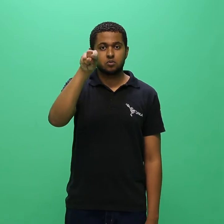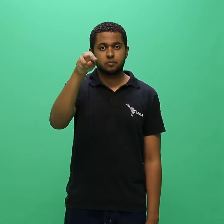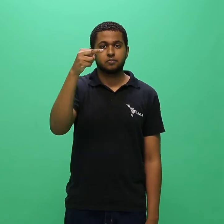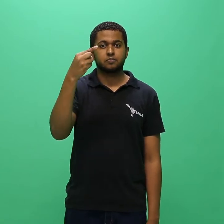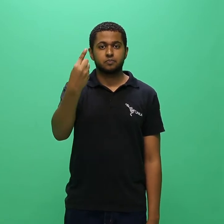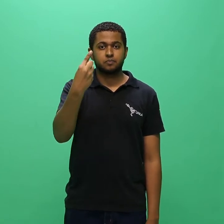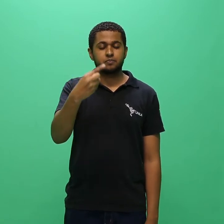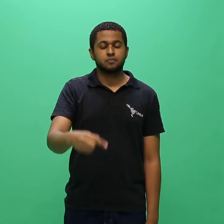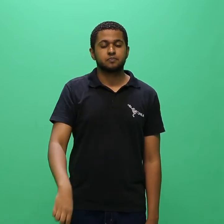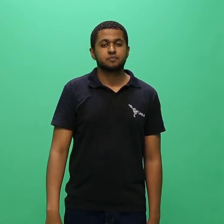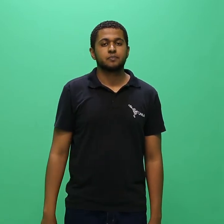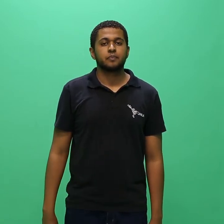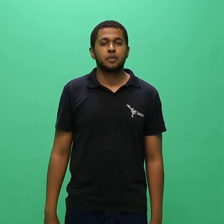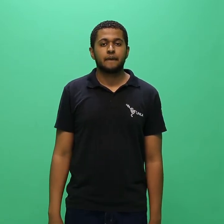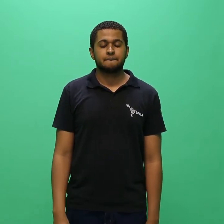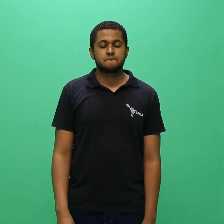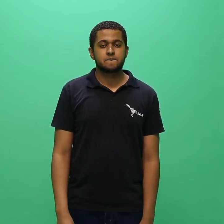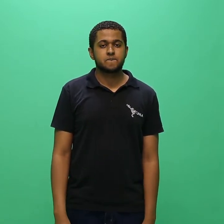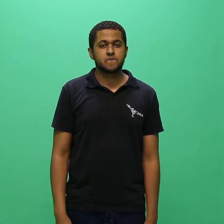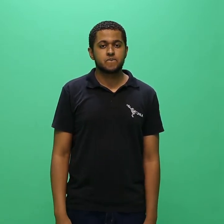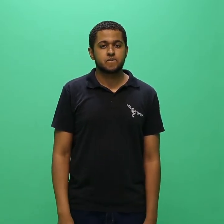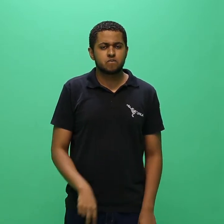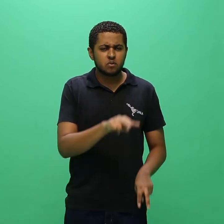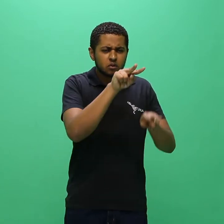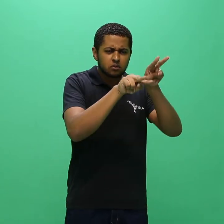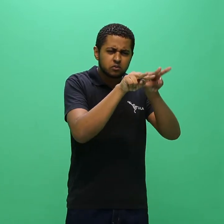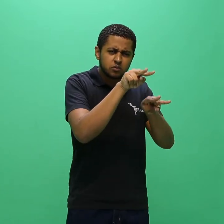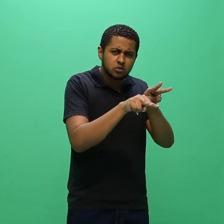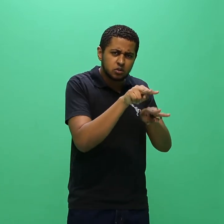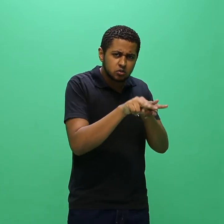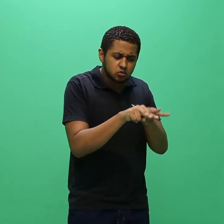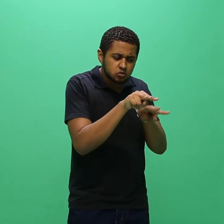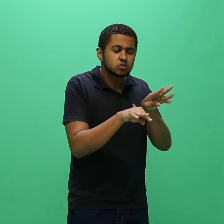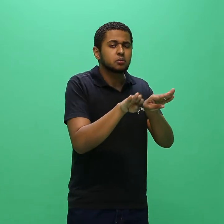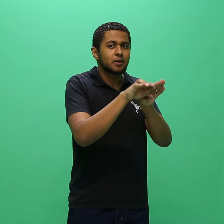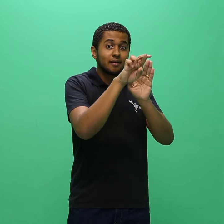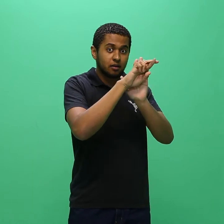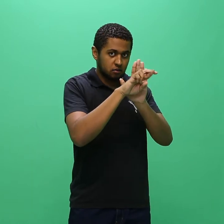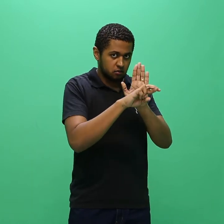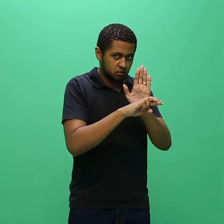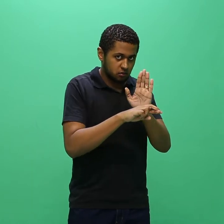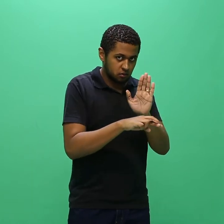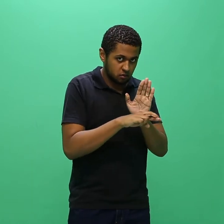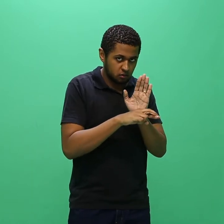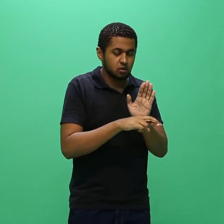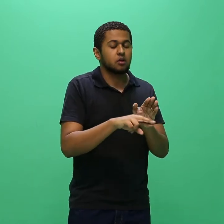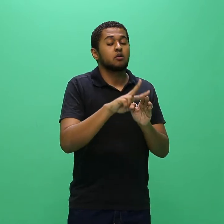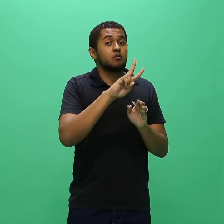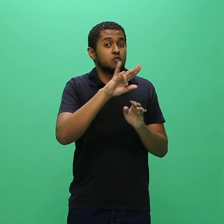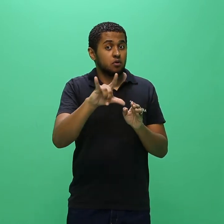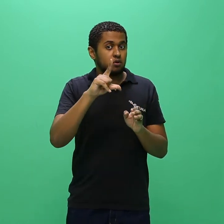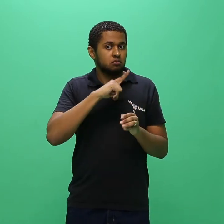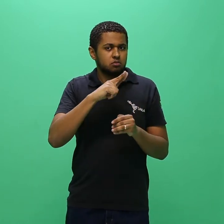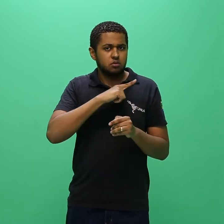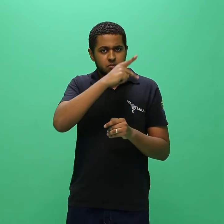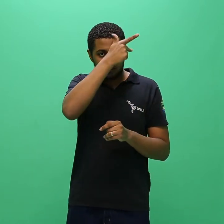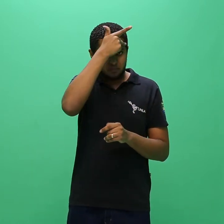As avaliações e critérios aos quais serão submetidos os candidatos à